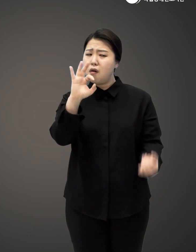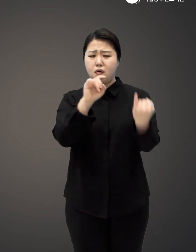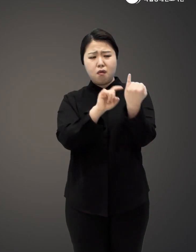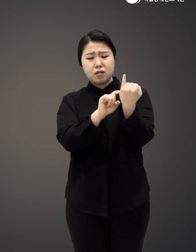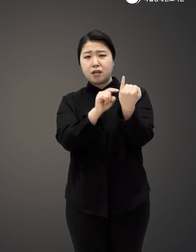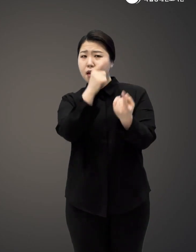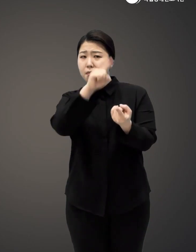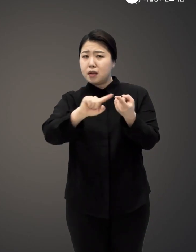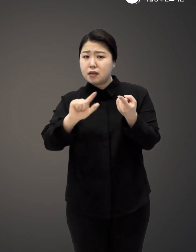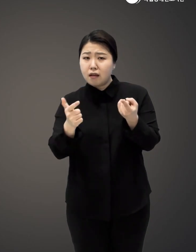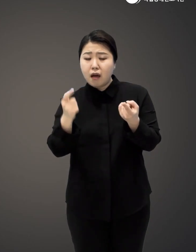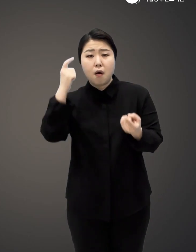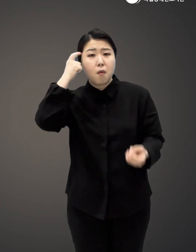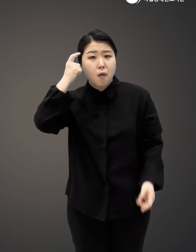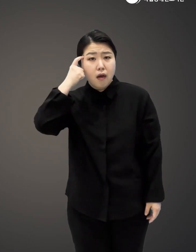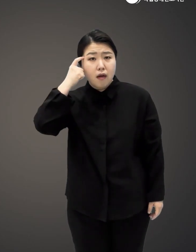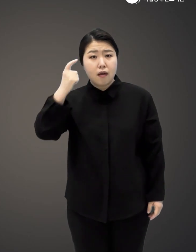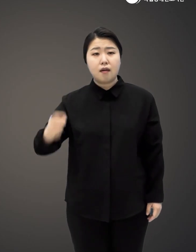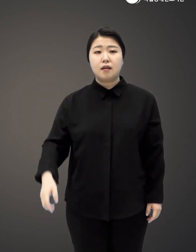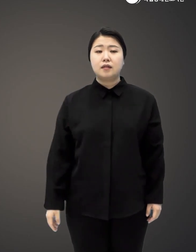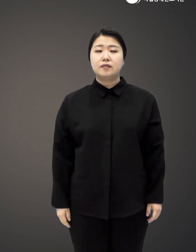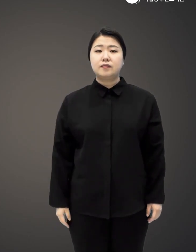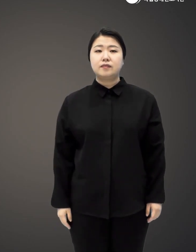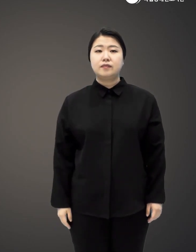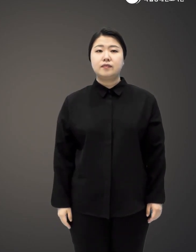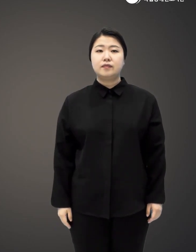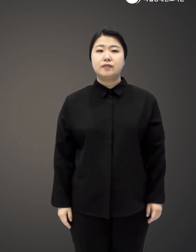여자들이 원하는 바가 반영되어 있지 않은 걸까?